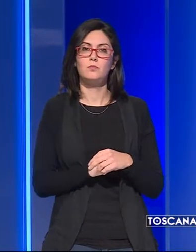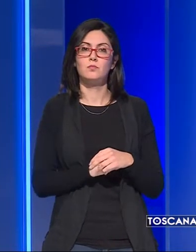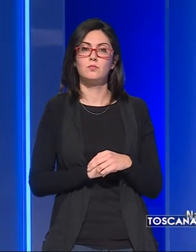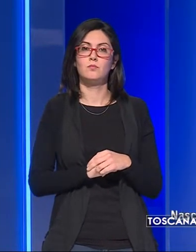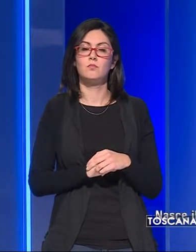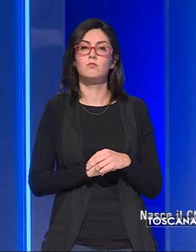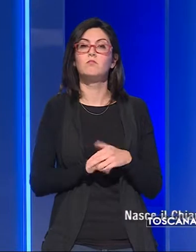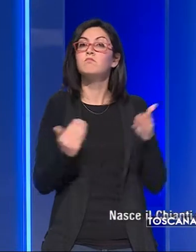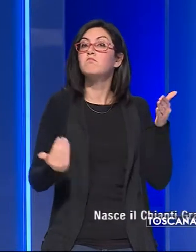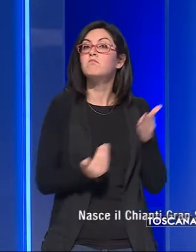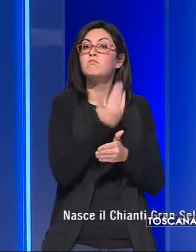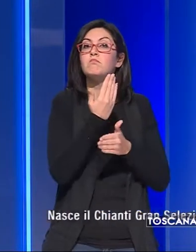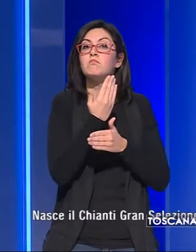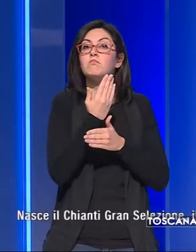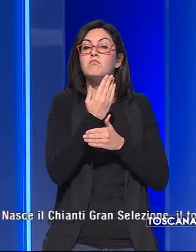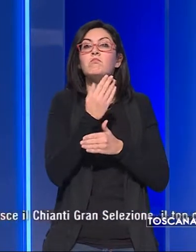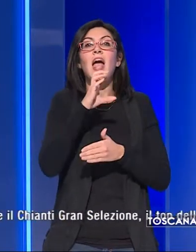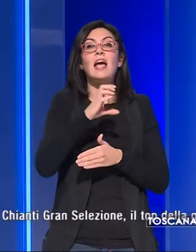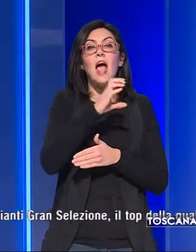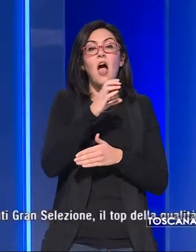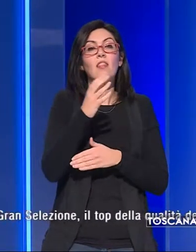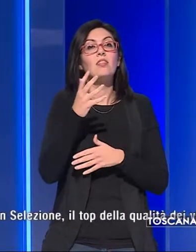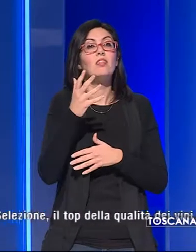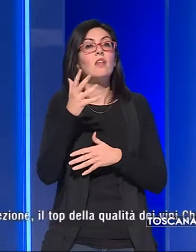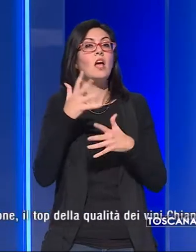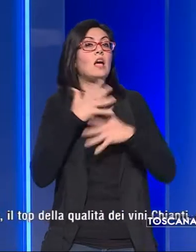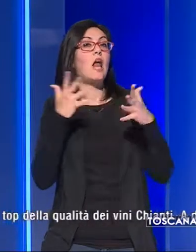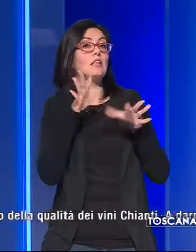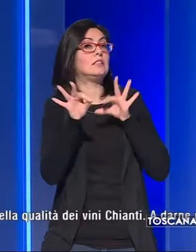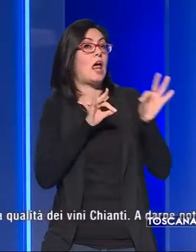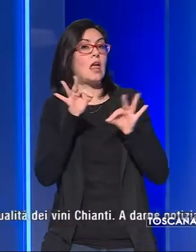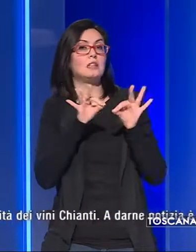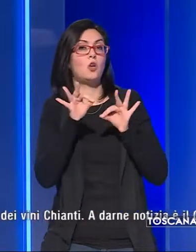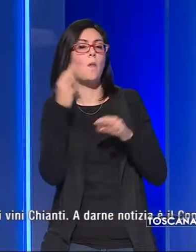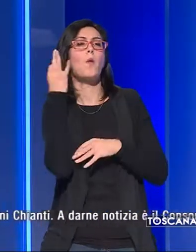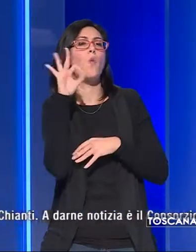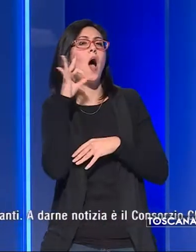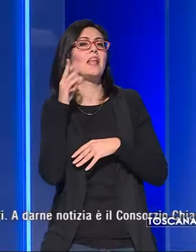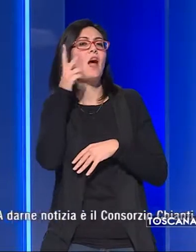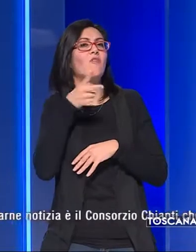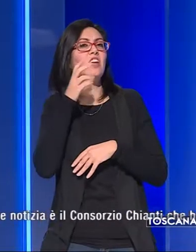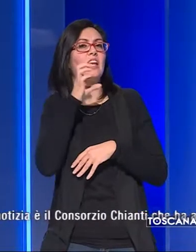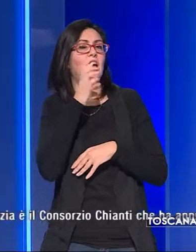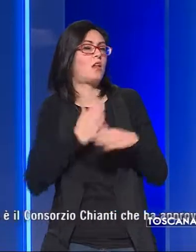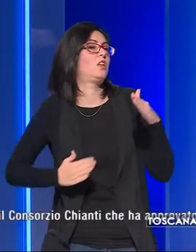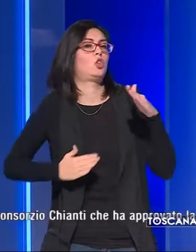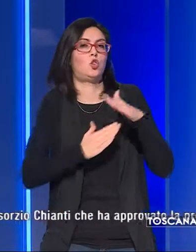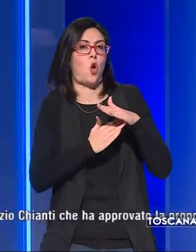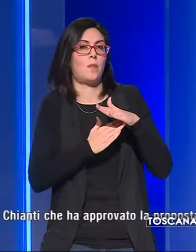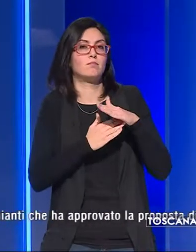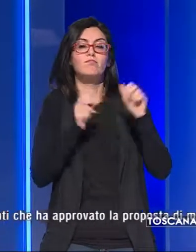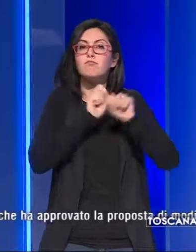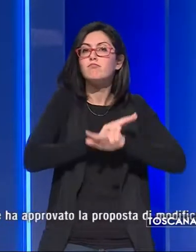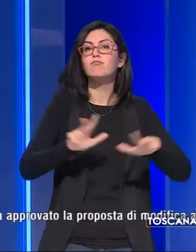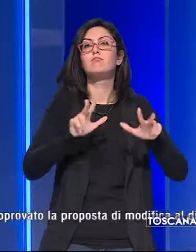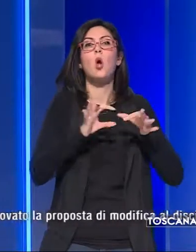Nasce il Chianti Gran Selezione, il top della qualità dei vini Chianti. A darne notizia